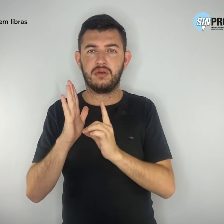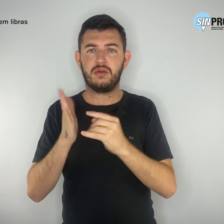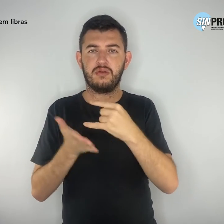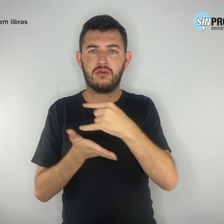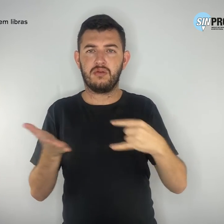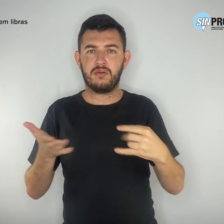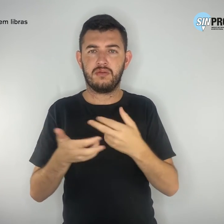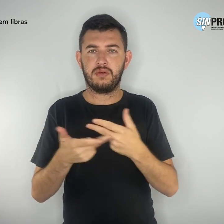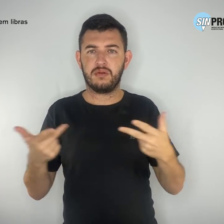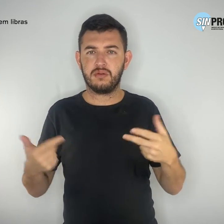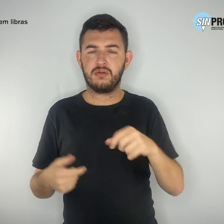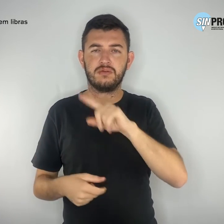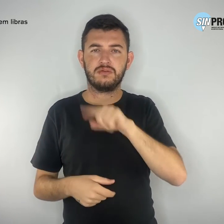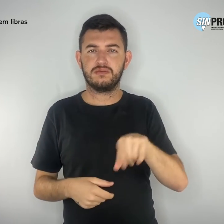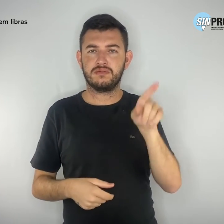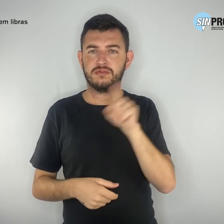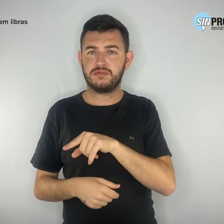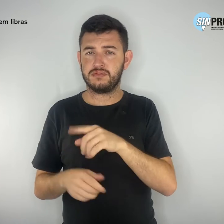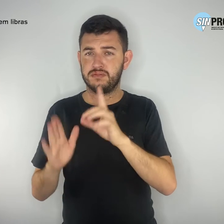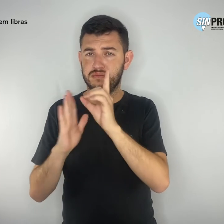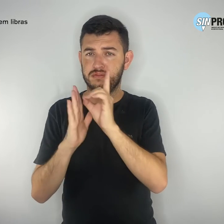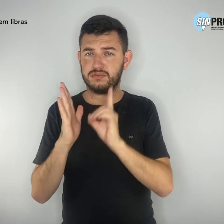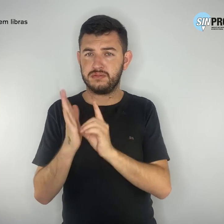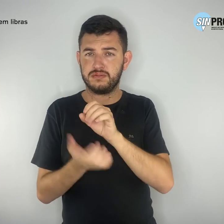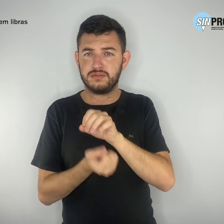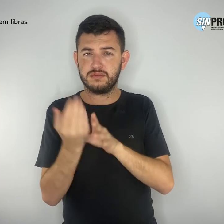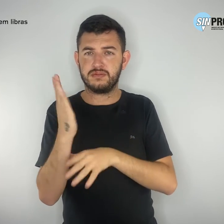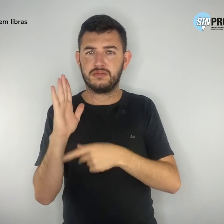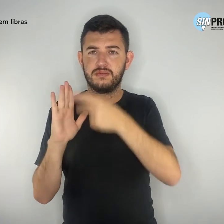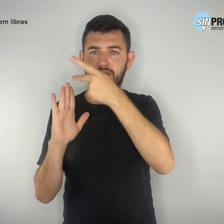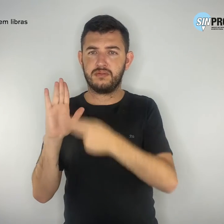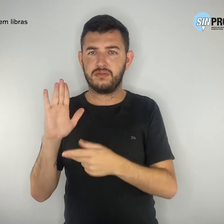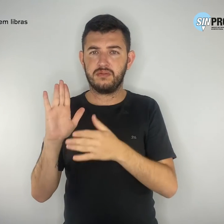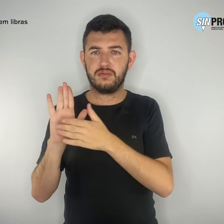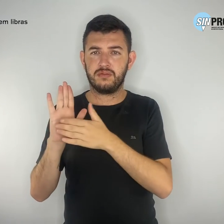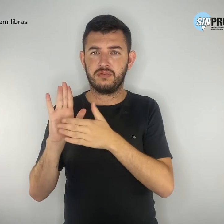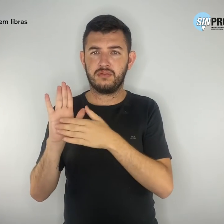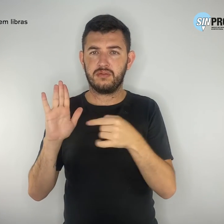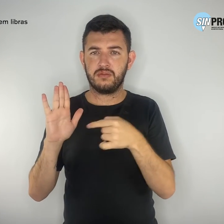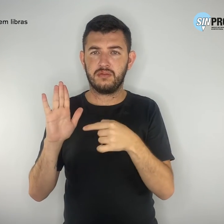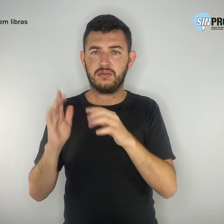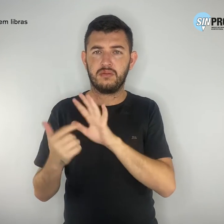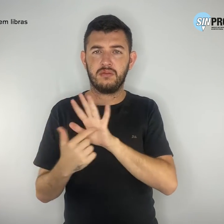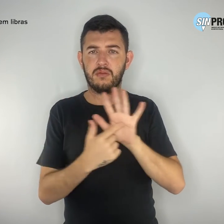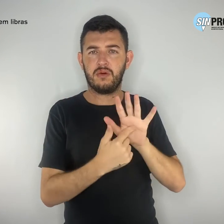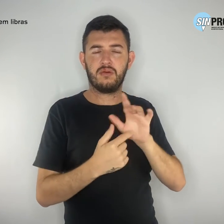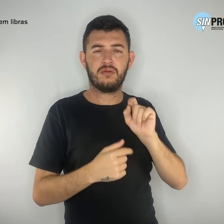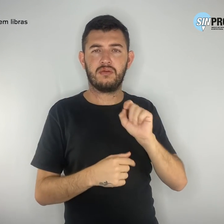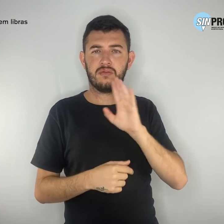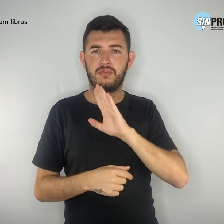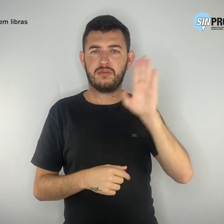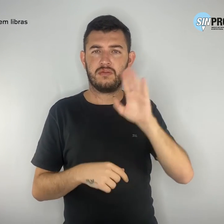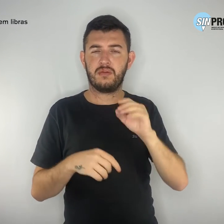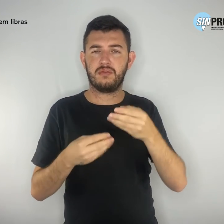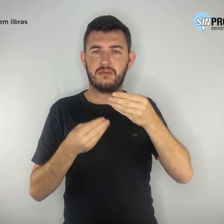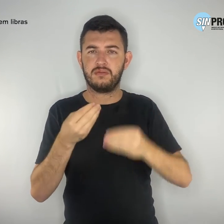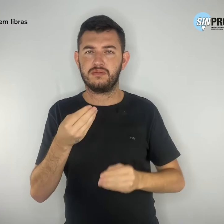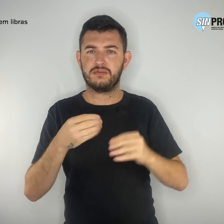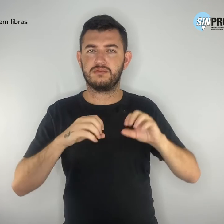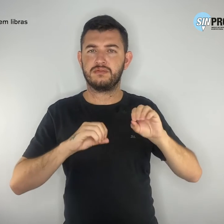criaram programas considerados marcos desse desmonte da educação pública. Destaco